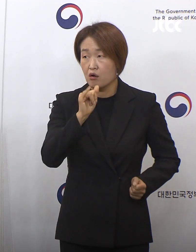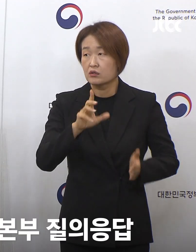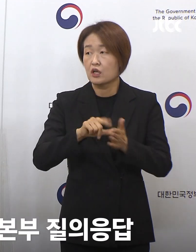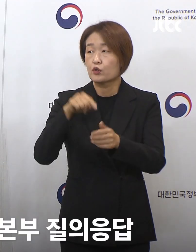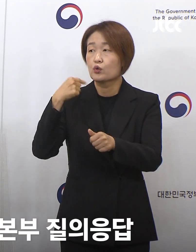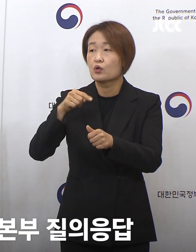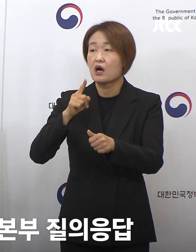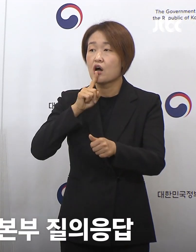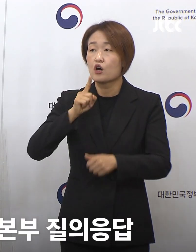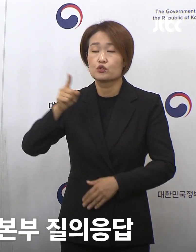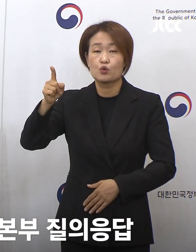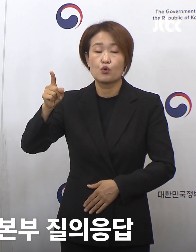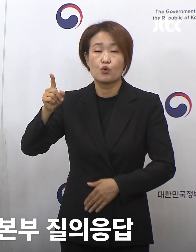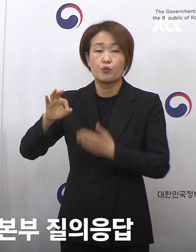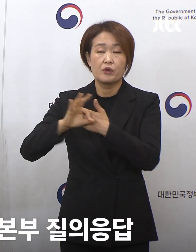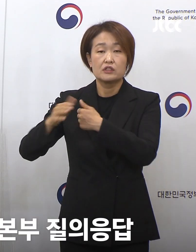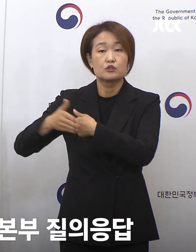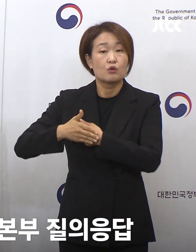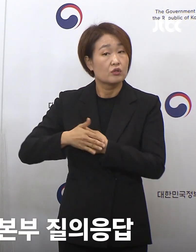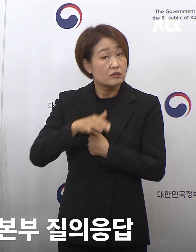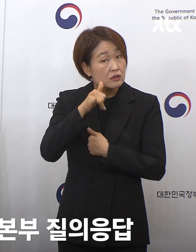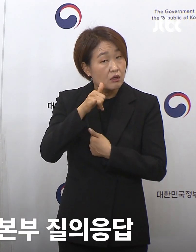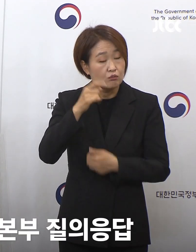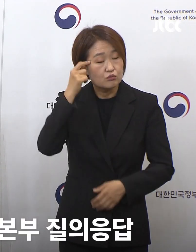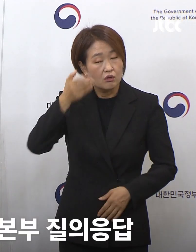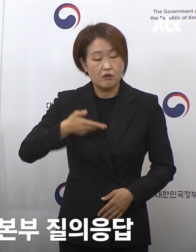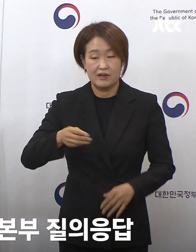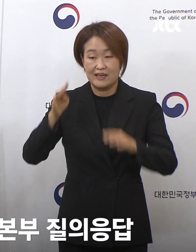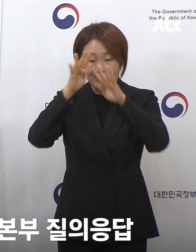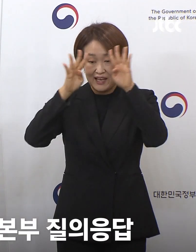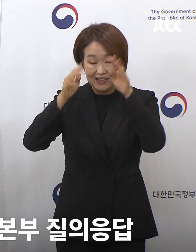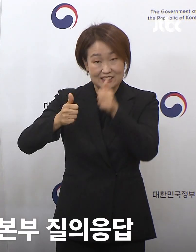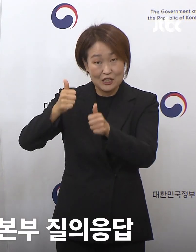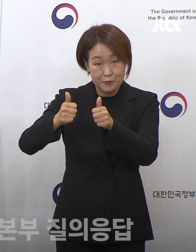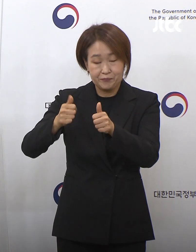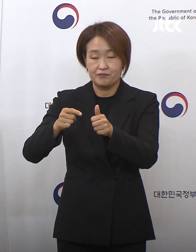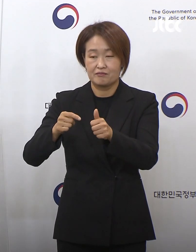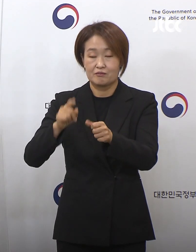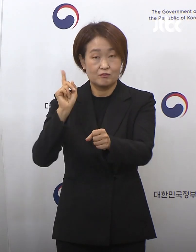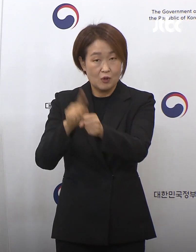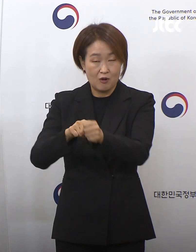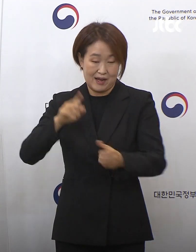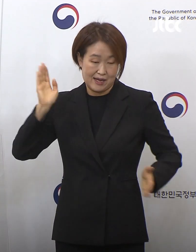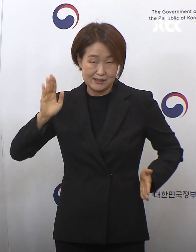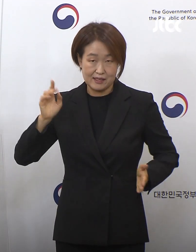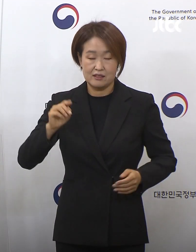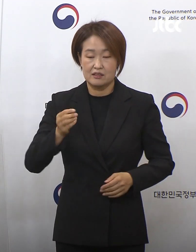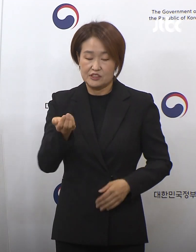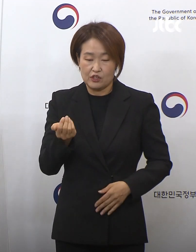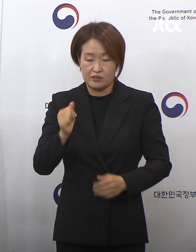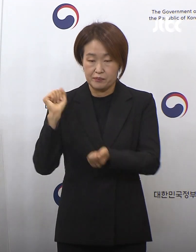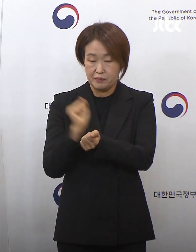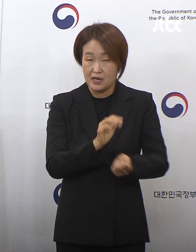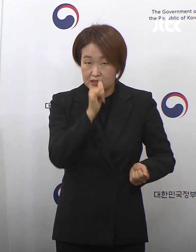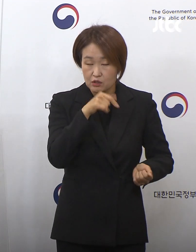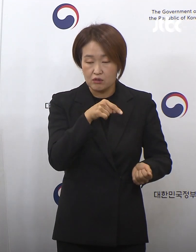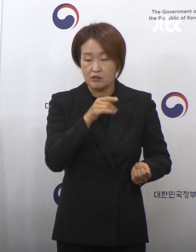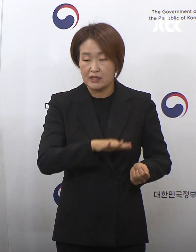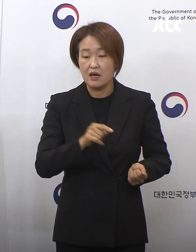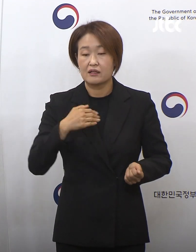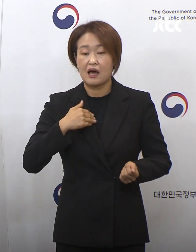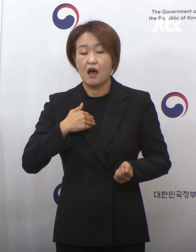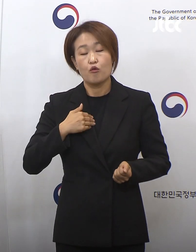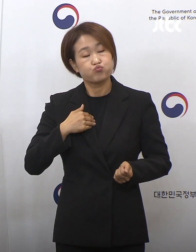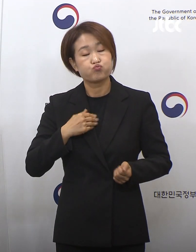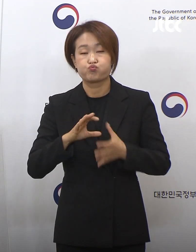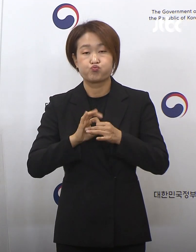네, 수능에서 확진을 받았다고 하더라도 수능 시험을 보실 수가